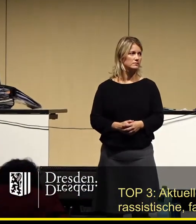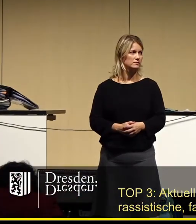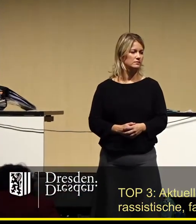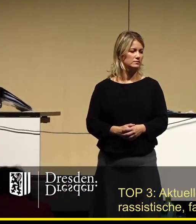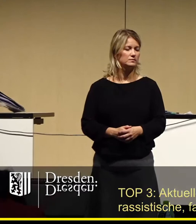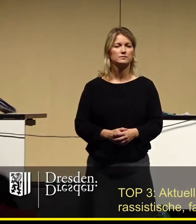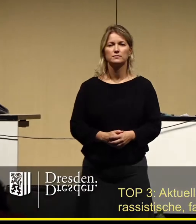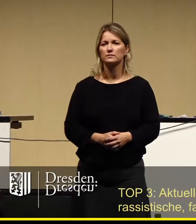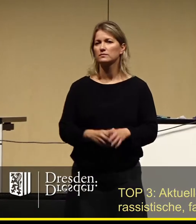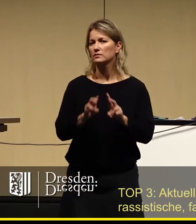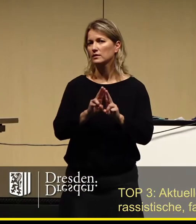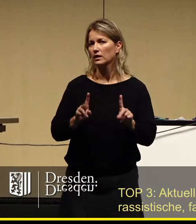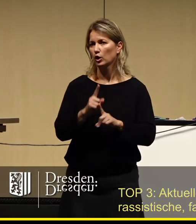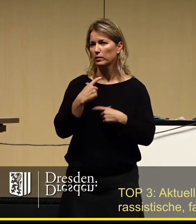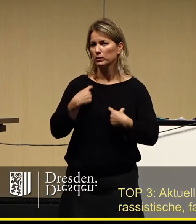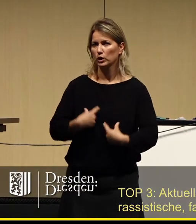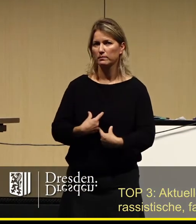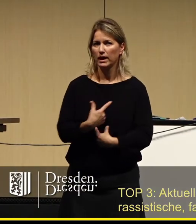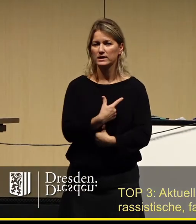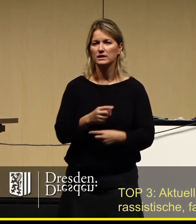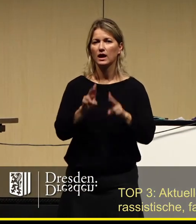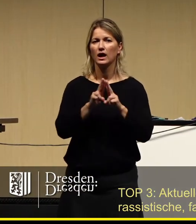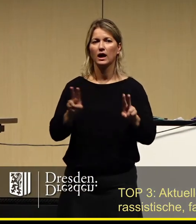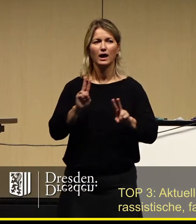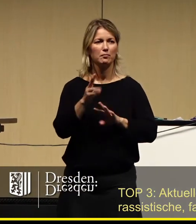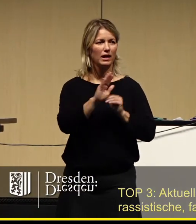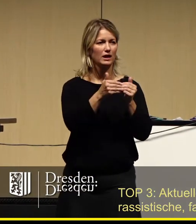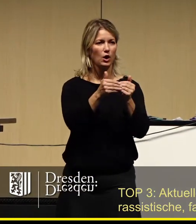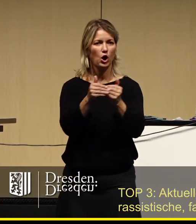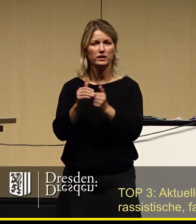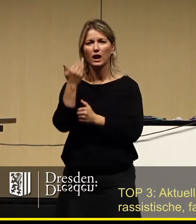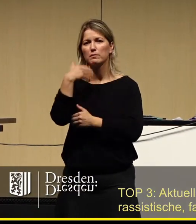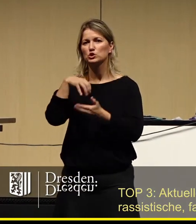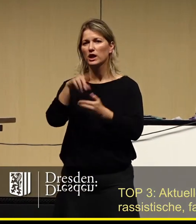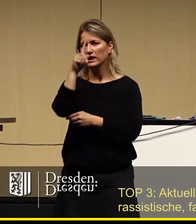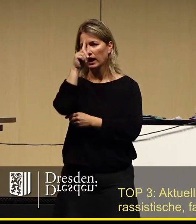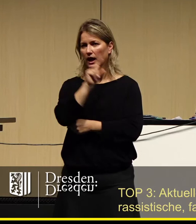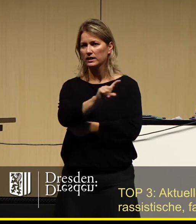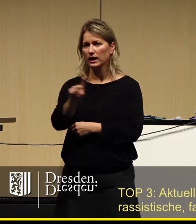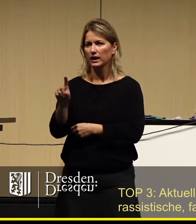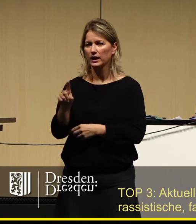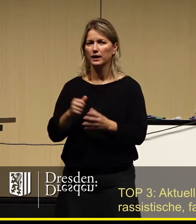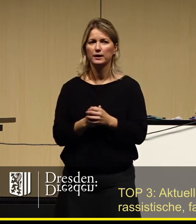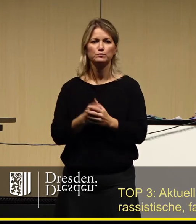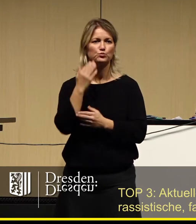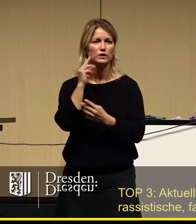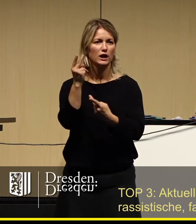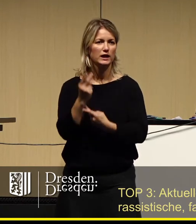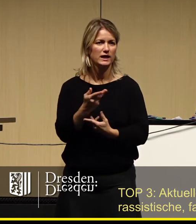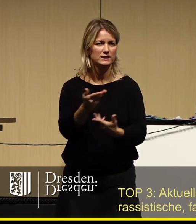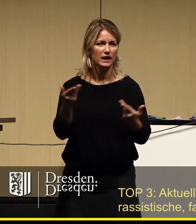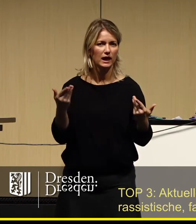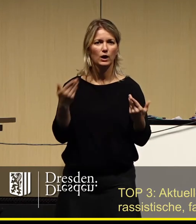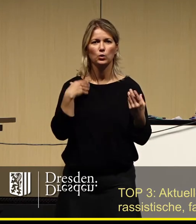Sehr geehrter Herr Oberbürgermeister, sehr geehrte Beigeordnete, liebe Stadträtinnen und Stadträte, liebe Gäste im Saal